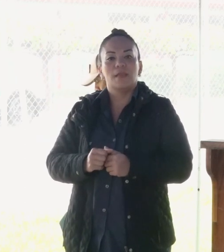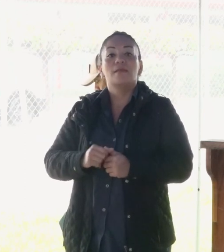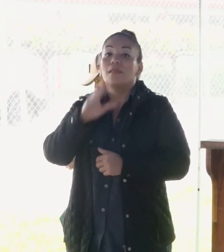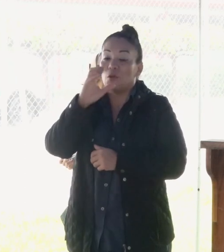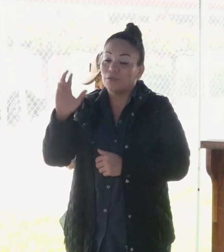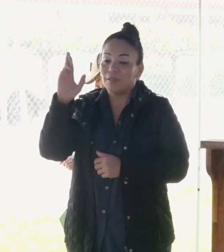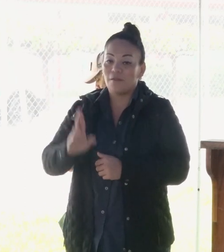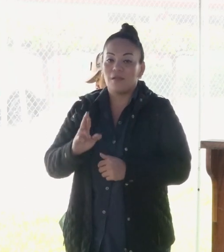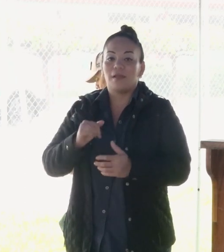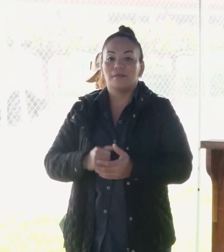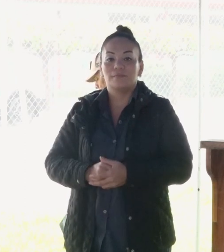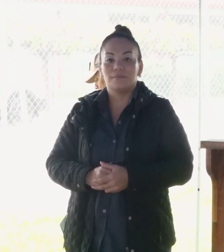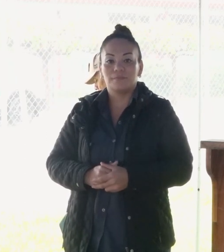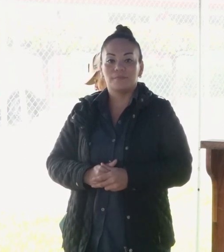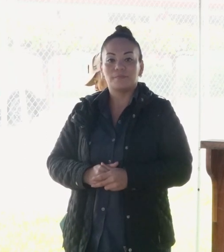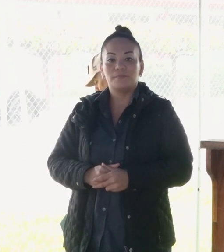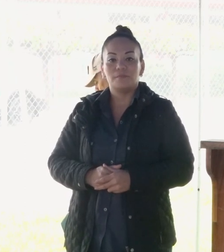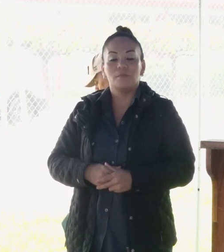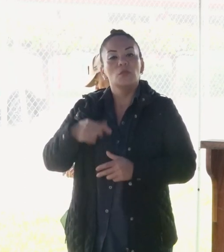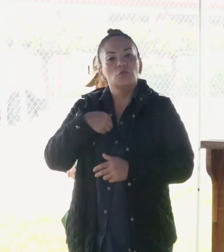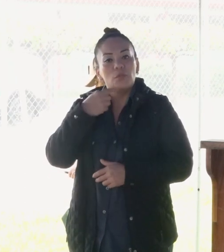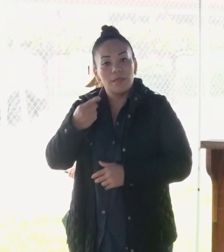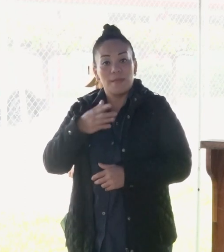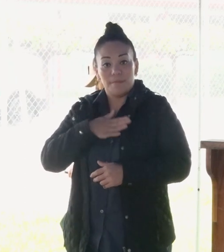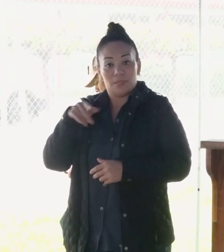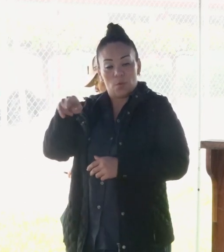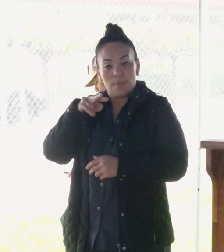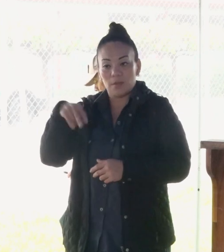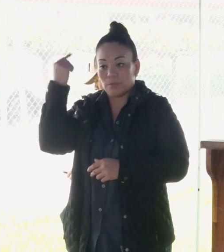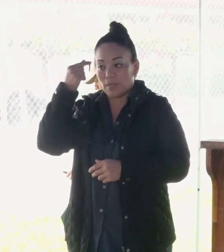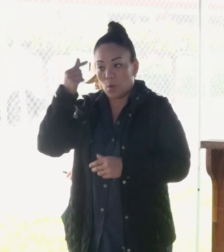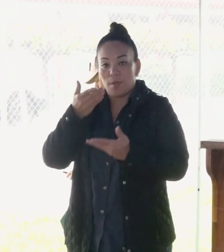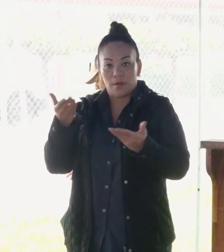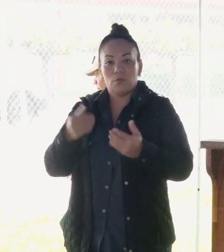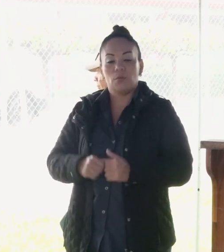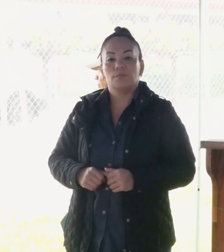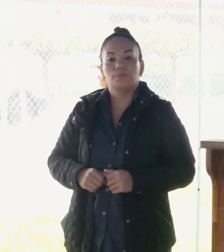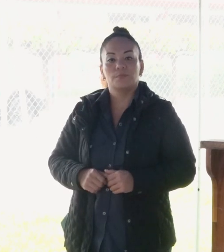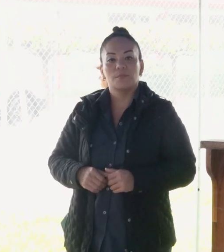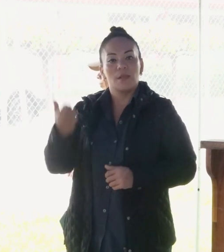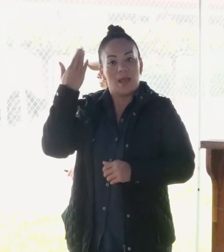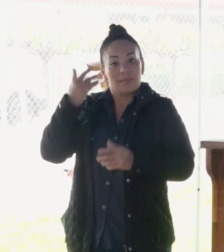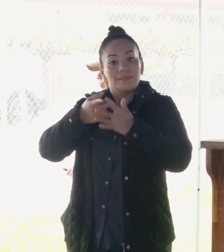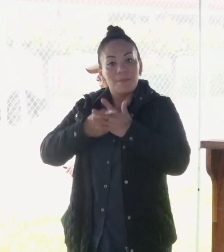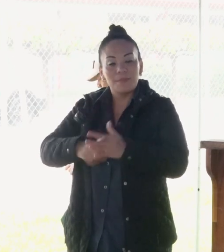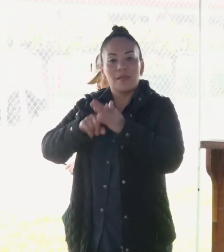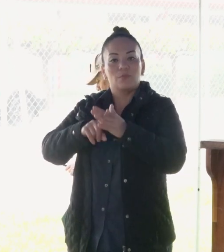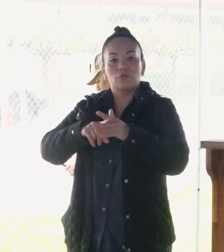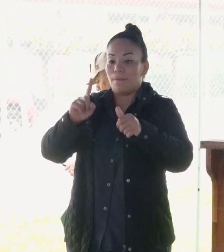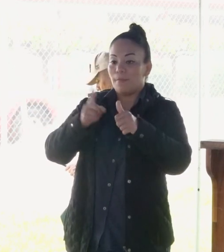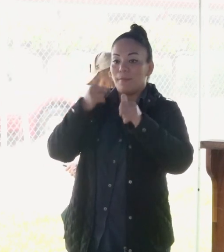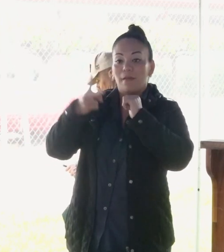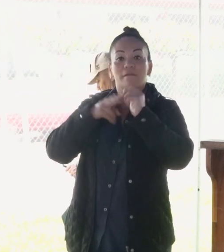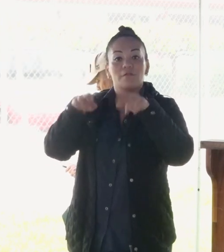Rica. Yo les dije a mis colegas en el gobierno cuando empezamos en la primera